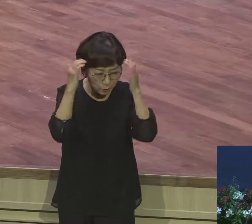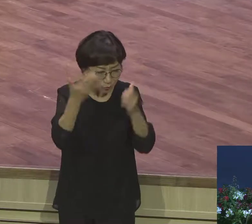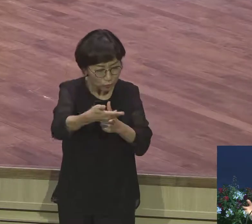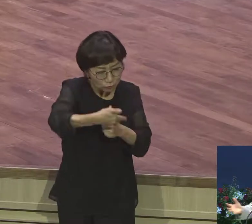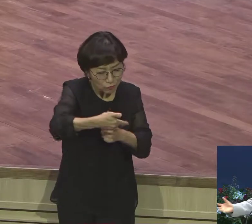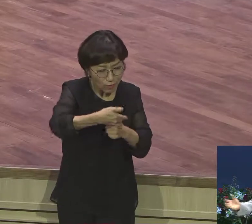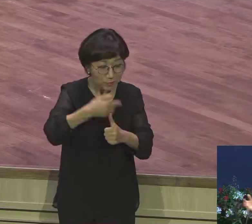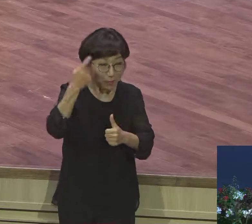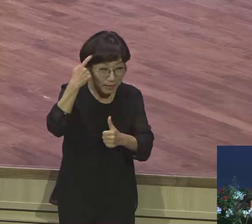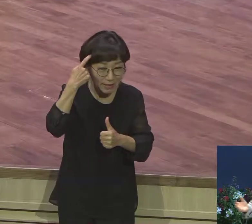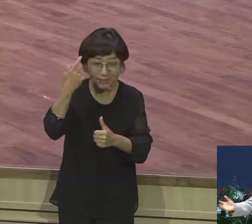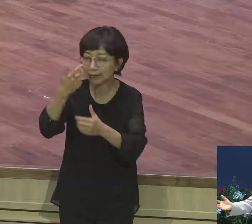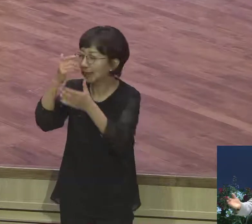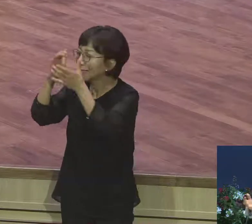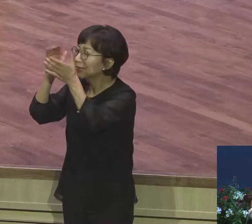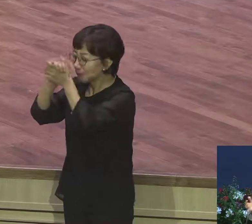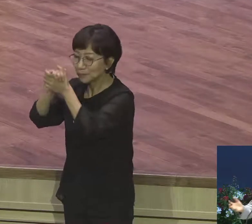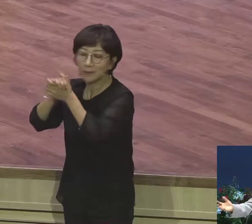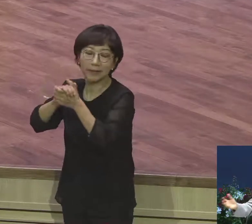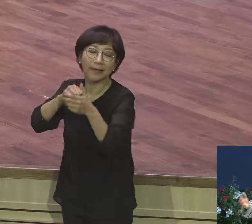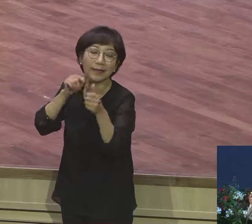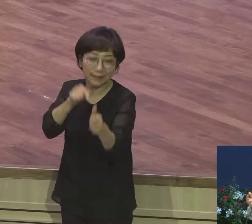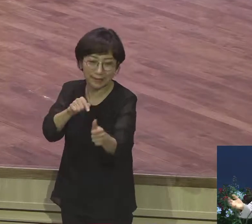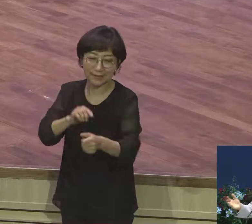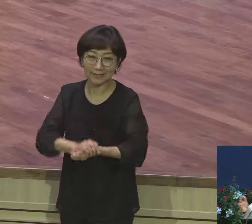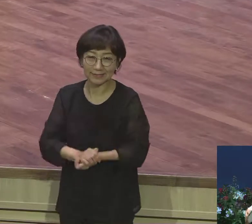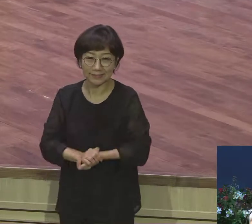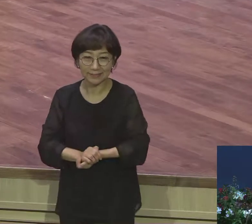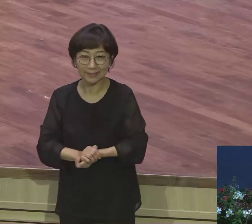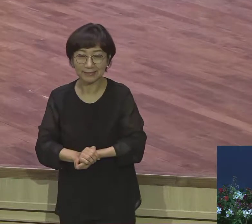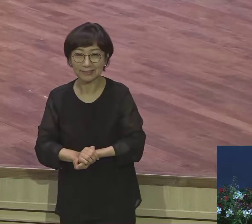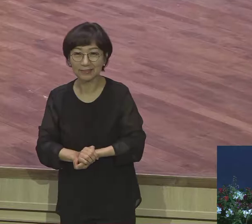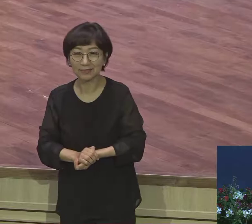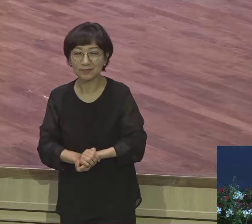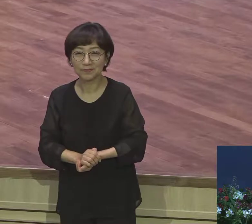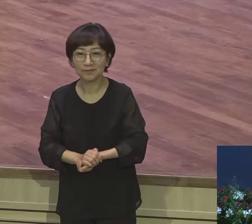기도하라고 확 골치 아픈 문제를 주는 거예요 기도하라고